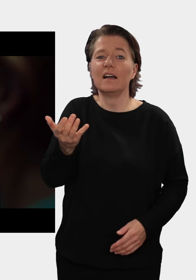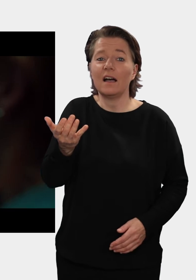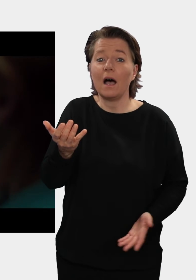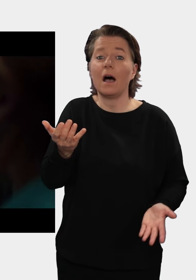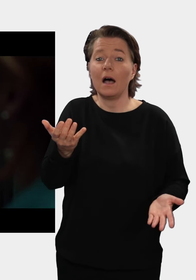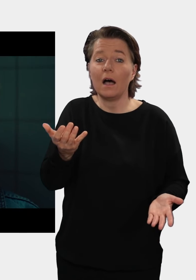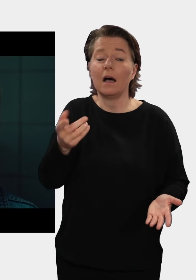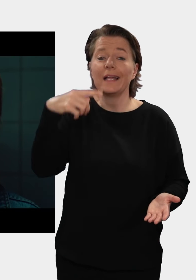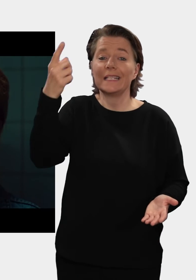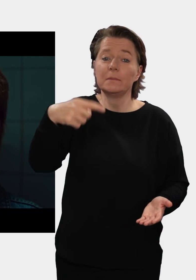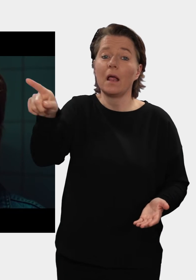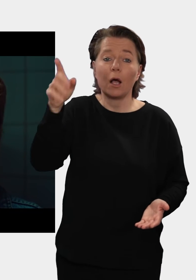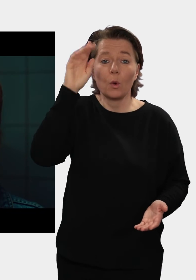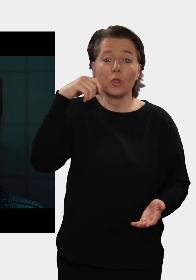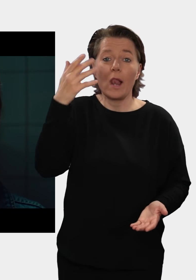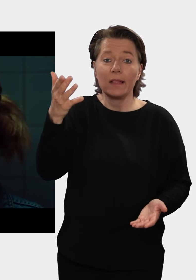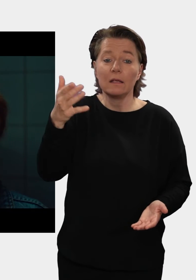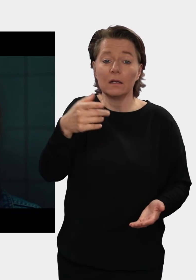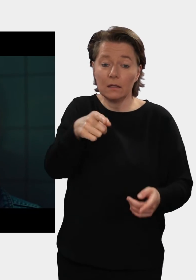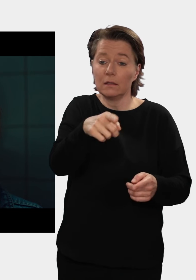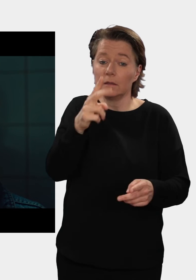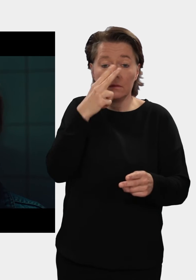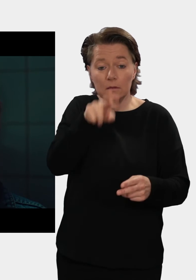Also, das nächste Mal gehst du auf die Jungs-Toilette, wo du hingehörst, richtig?